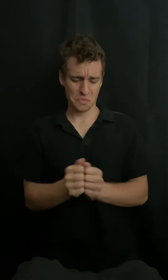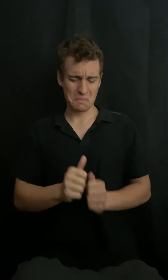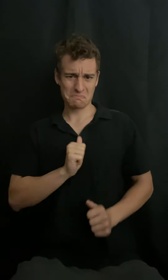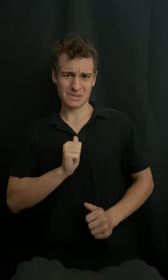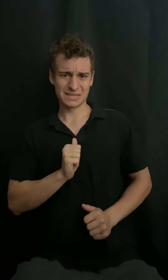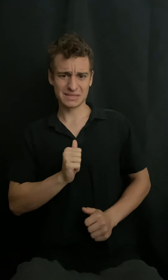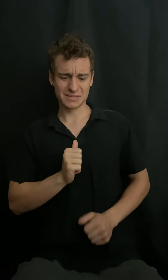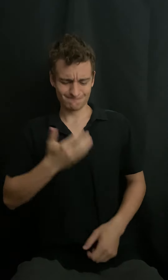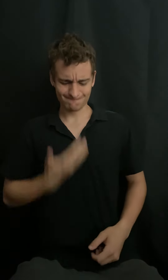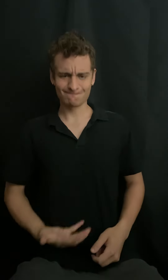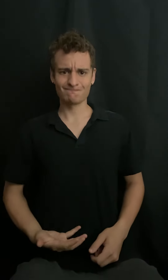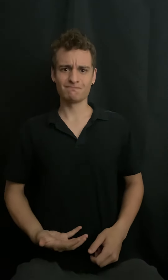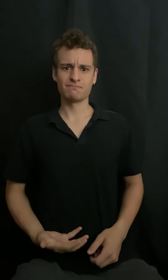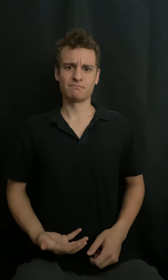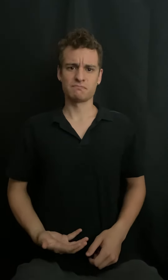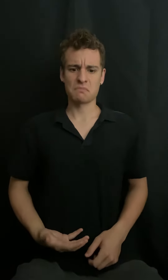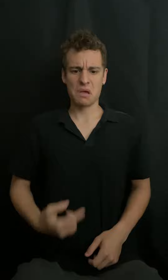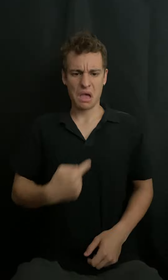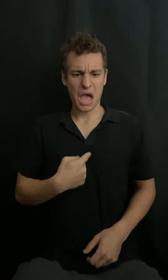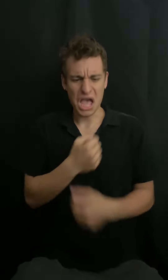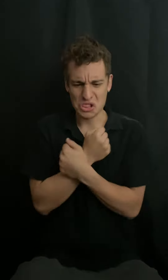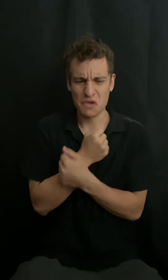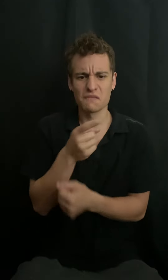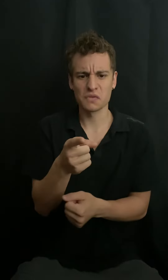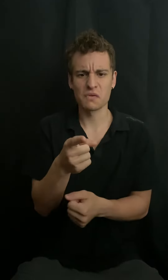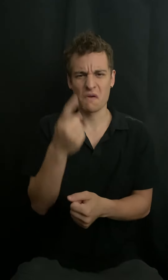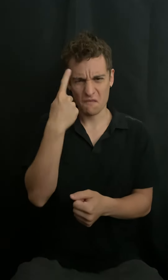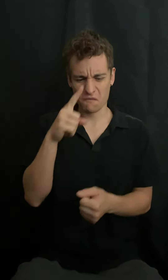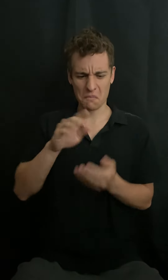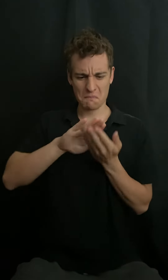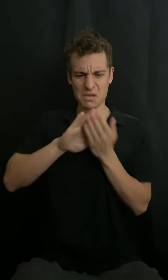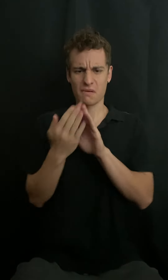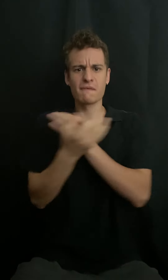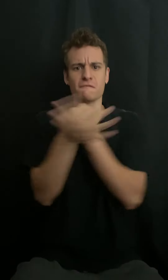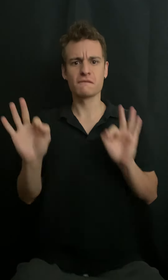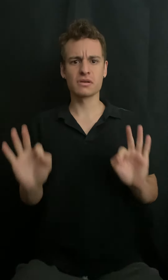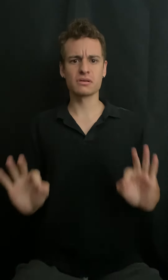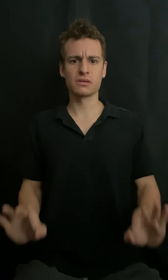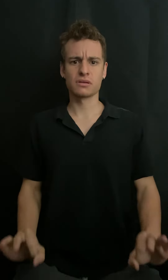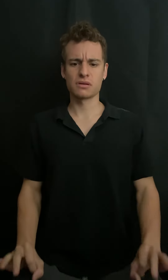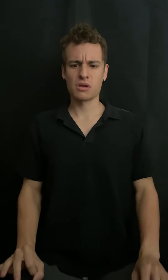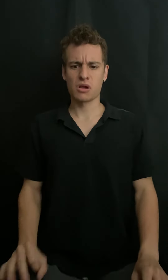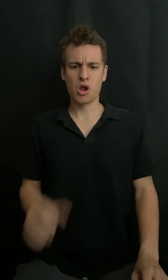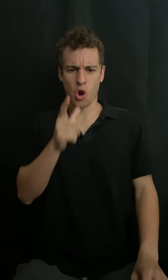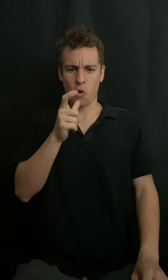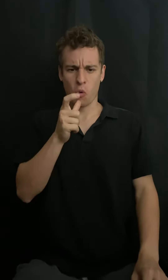Y si me gustaste por ser libre, ¿quién soy yo para cambiarte?